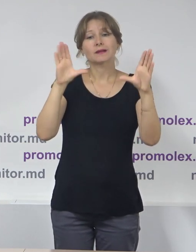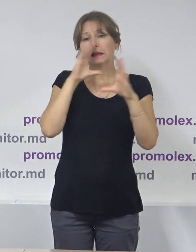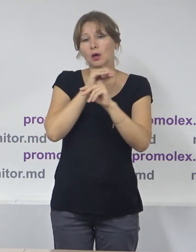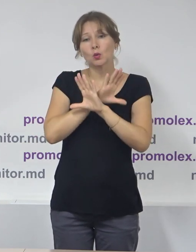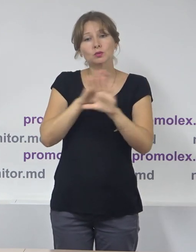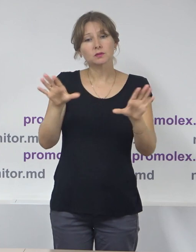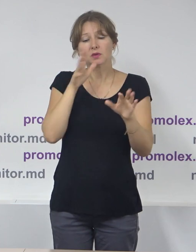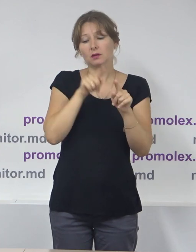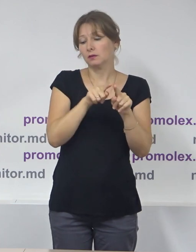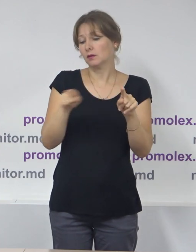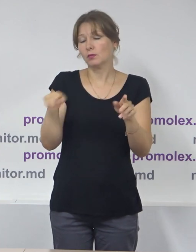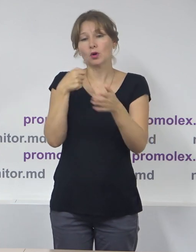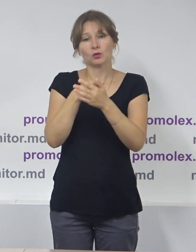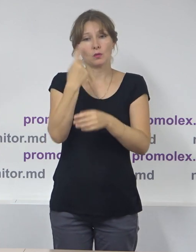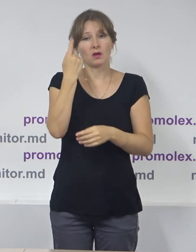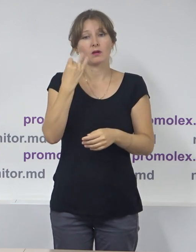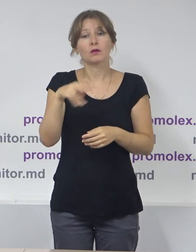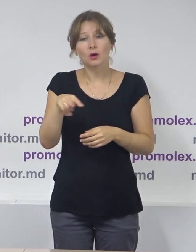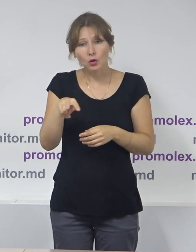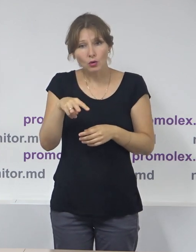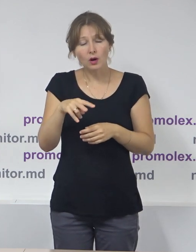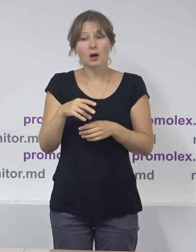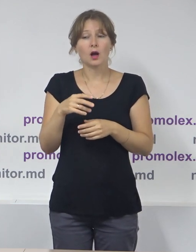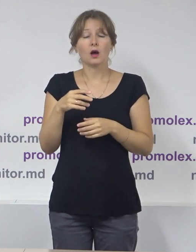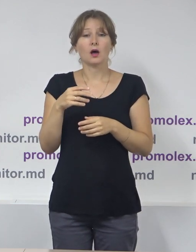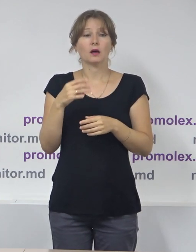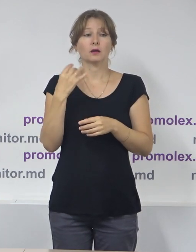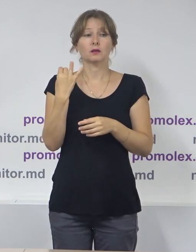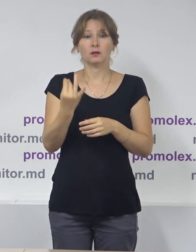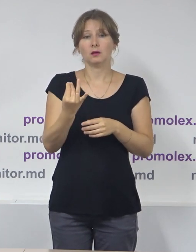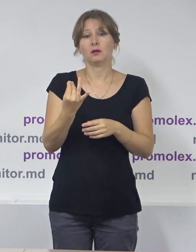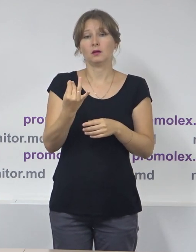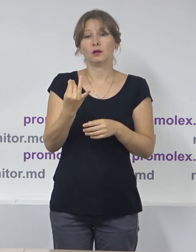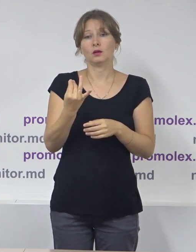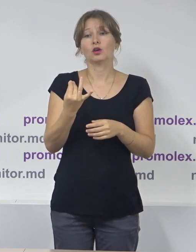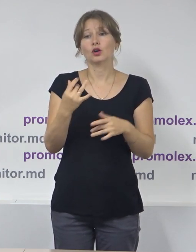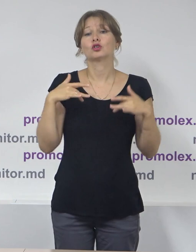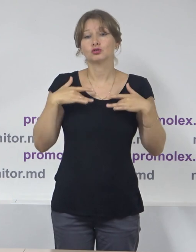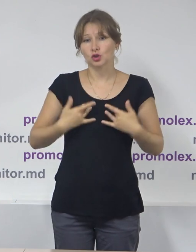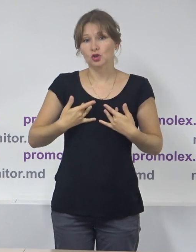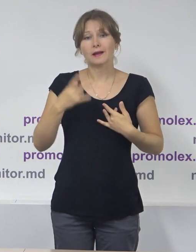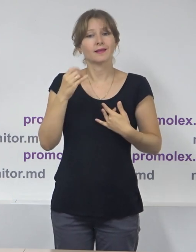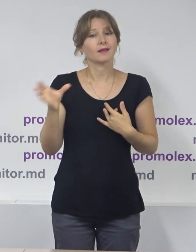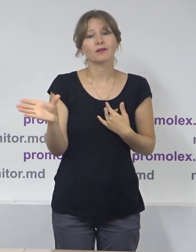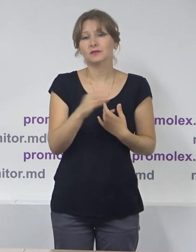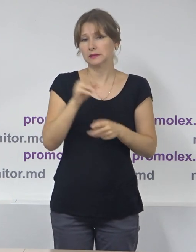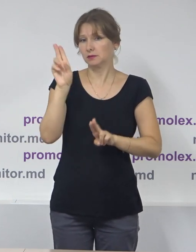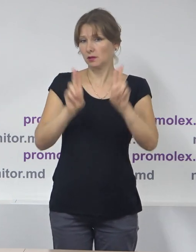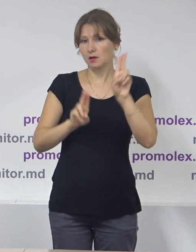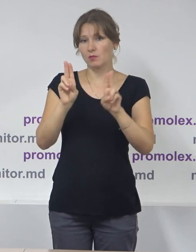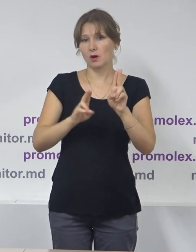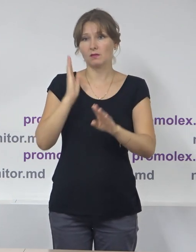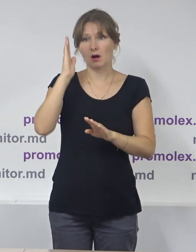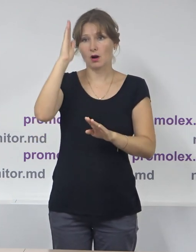acest termen până la 1 iulie, adică... și, din păcate, nu toate regulamentele ce